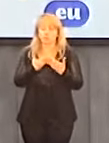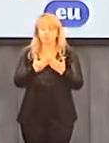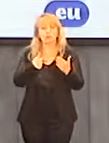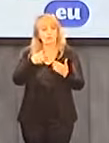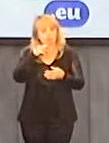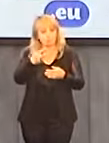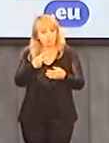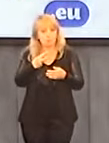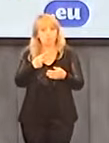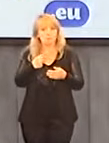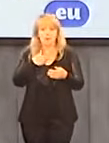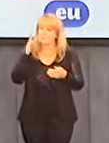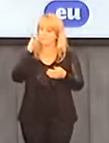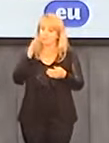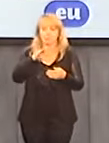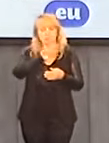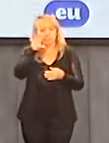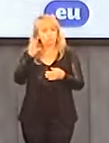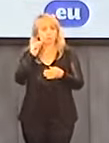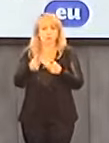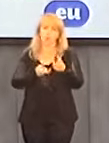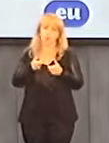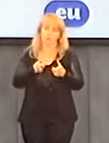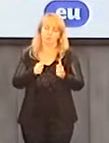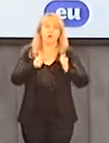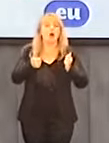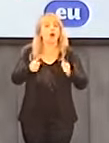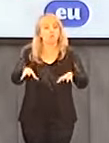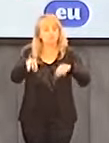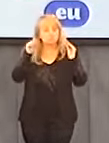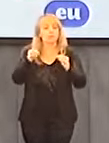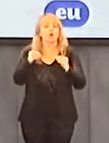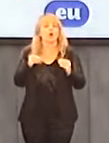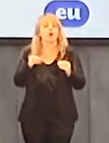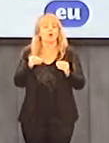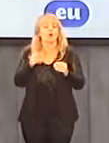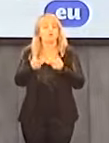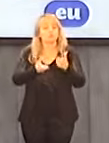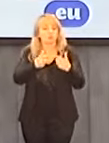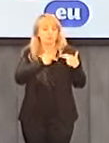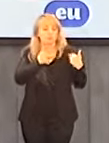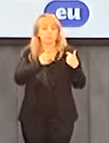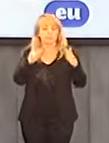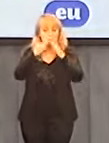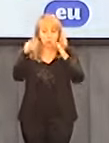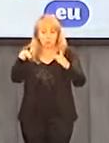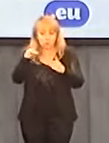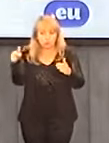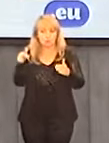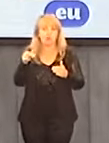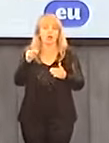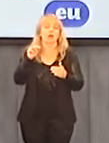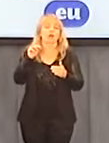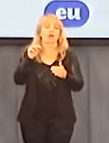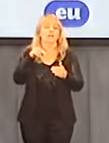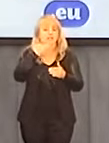powiedziałem, będziemy robili wszystko, żeby powstała kościelna komisja odszkodowawcza. I tutaj